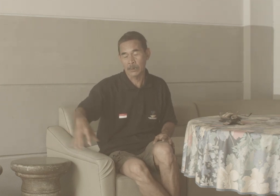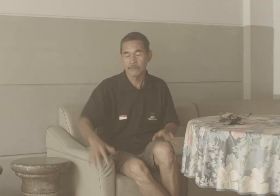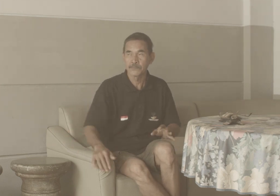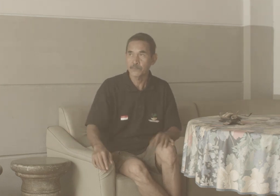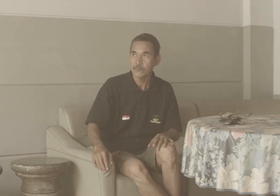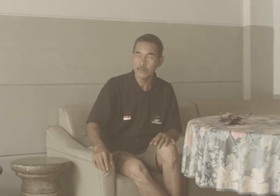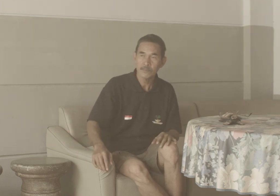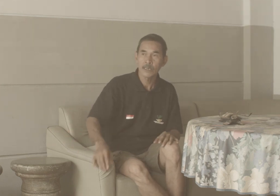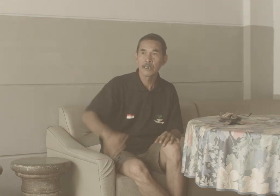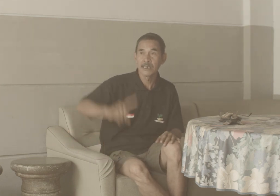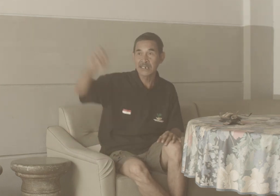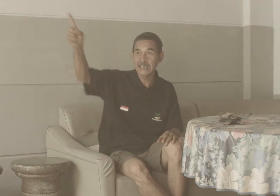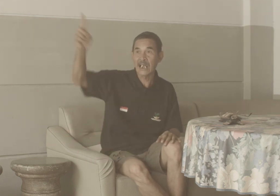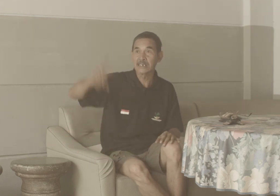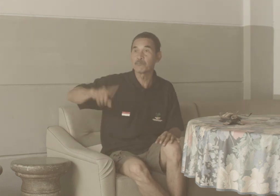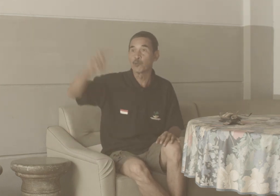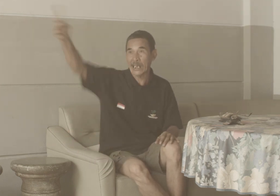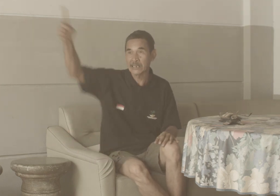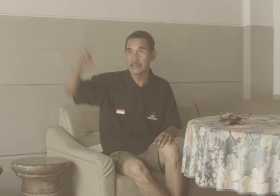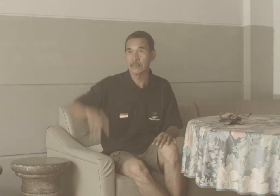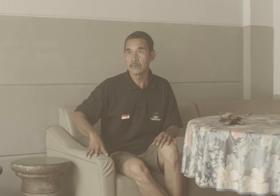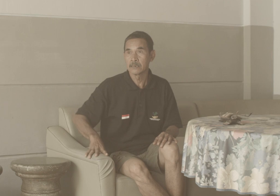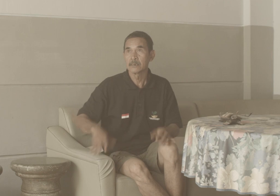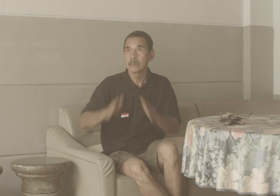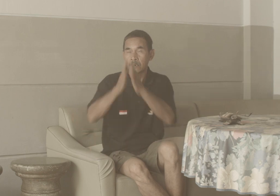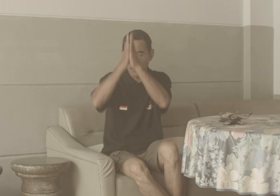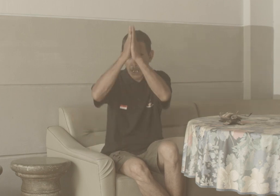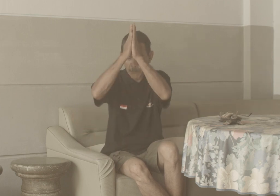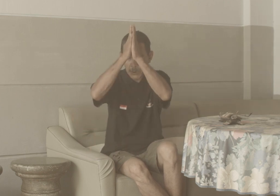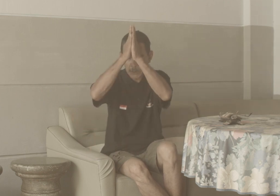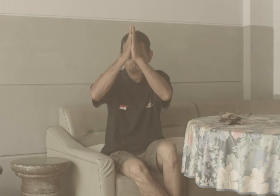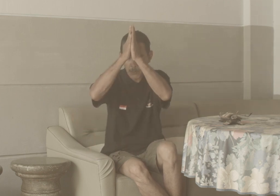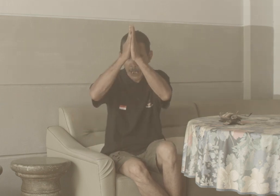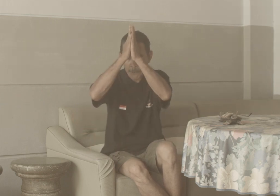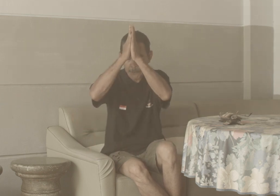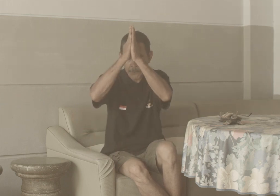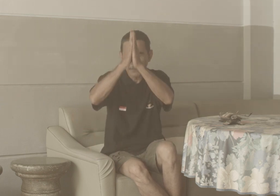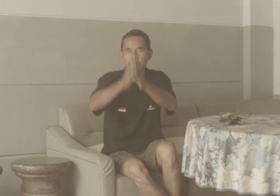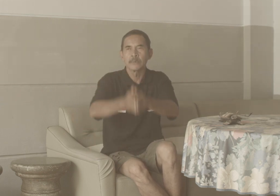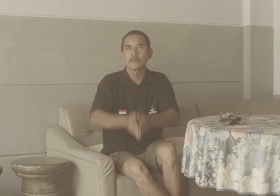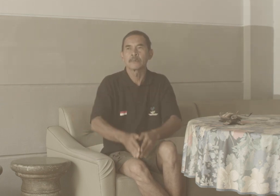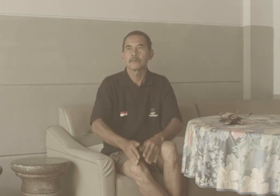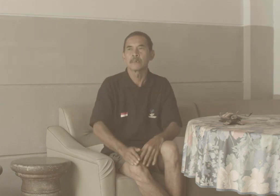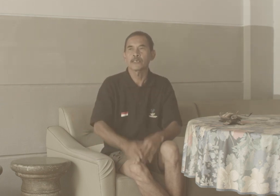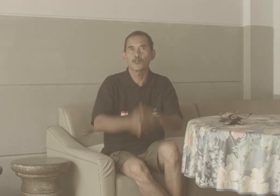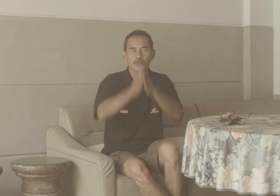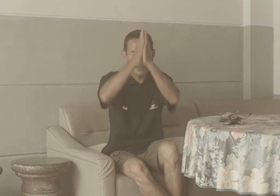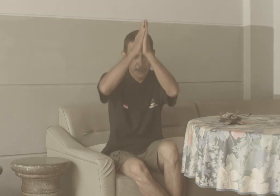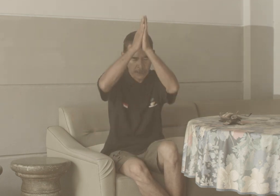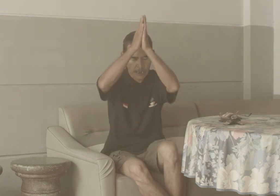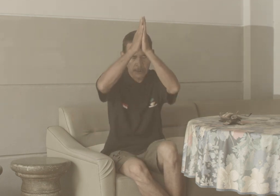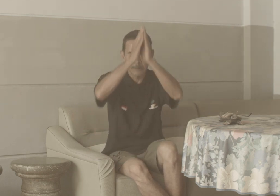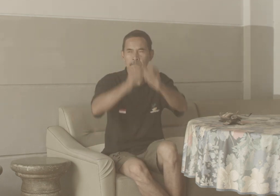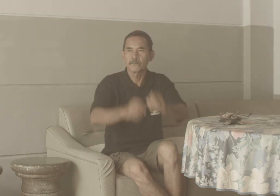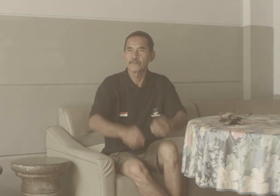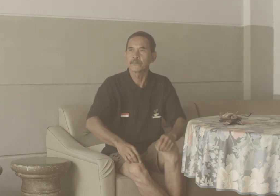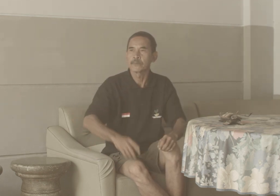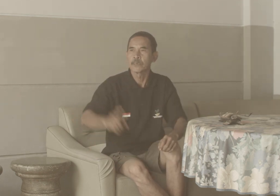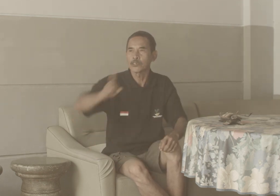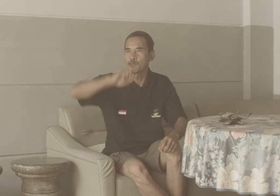Dan tinggal di Pulaki Ampura mohon maaf Excuse me God It's